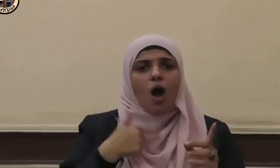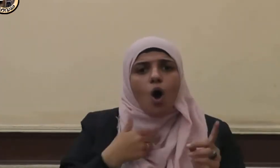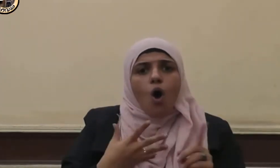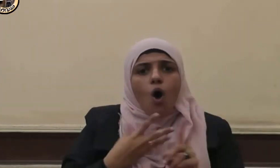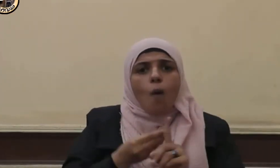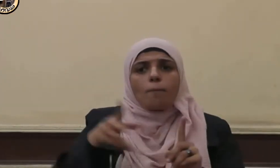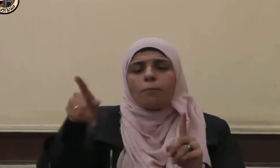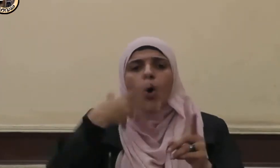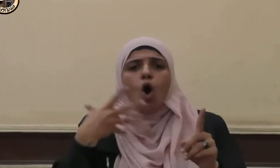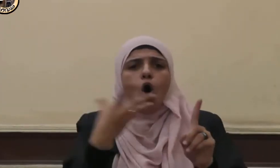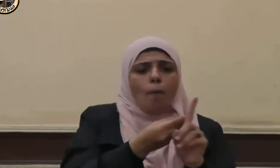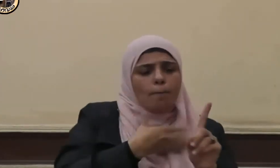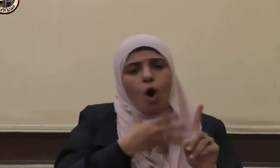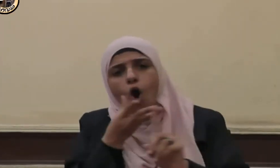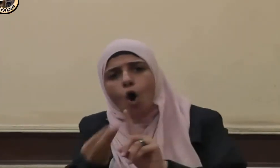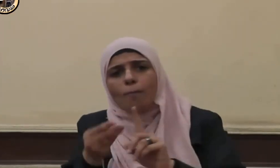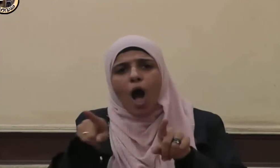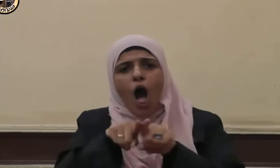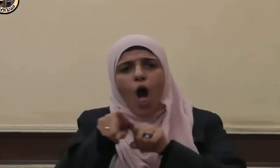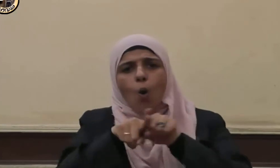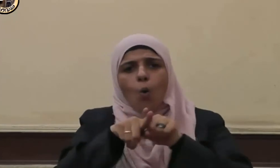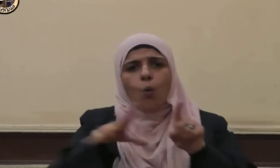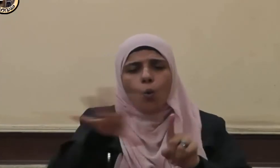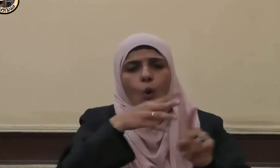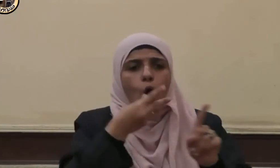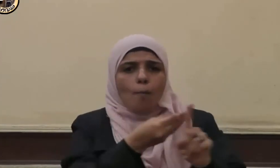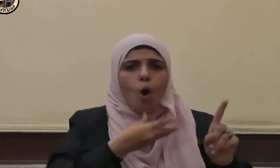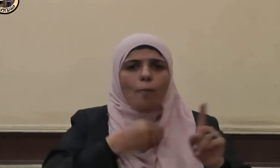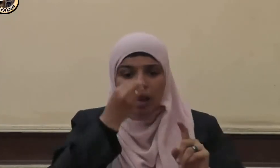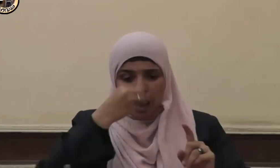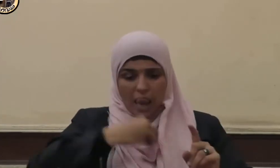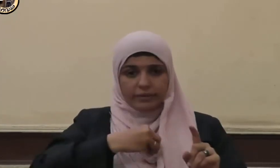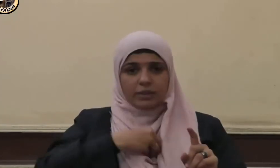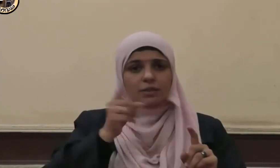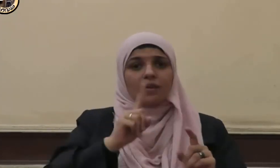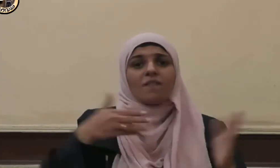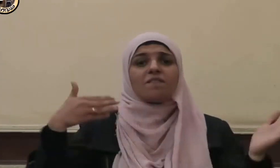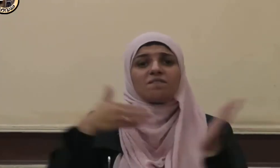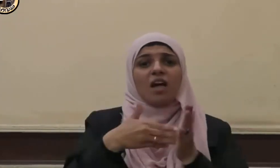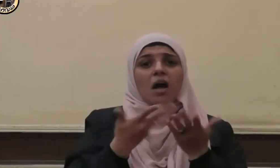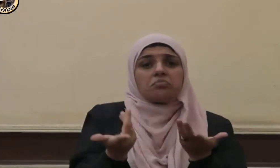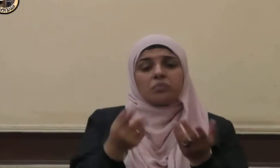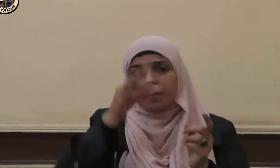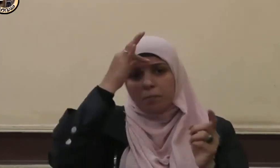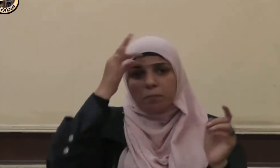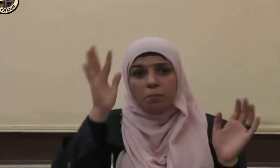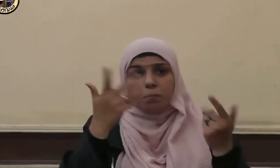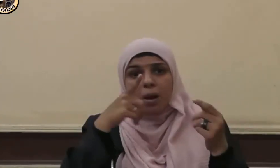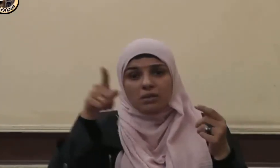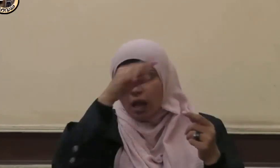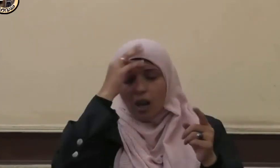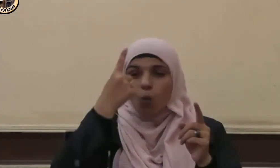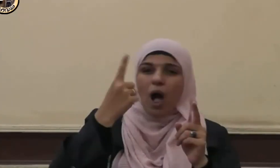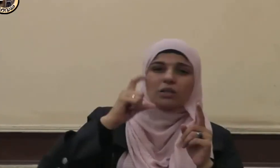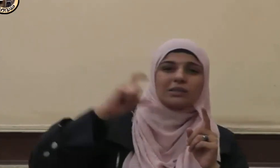منهم لأخيه ما يحب لنفسه إذا قاب أحدهم تفقدوه وإذا